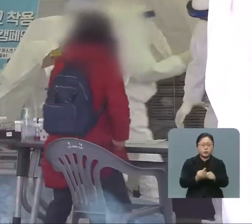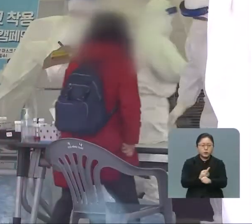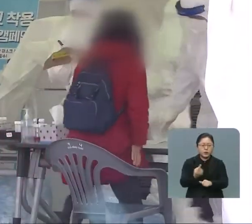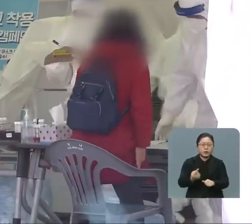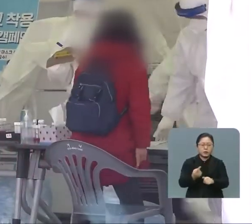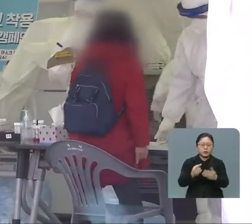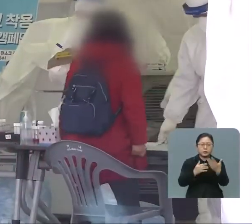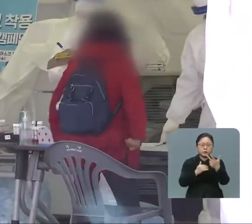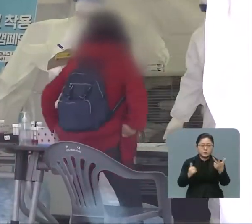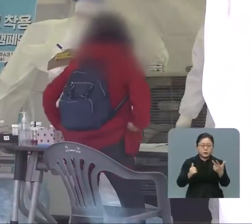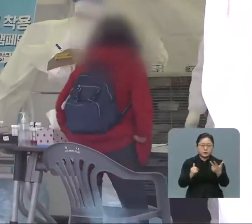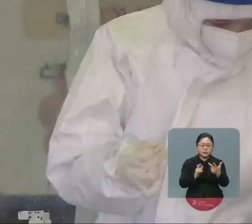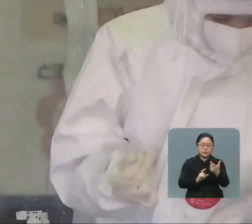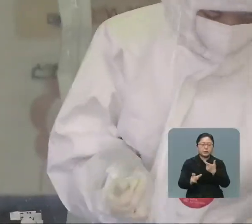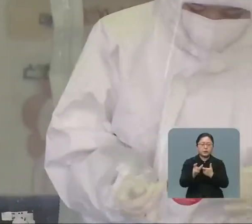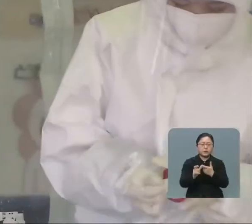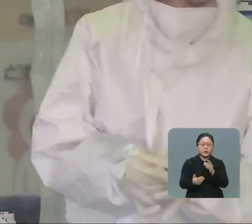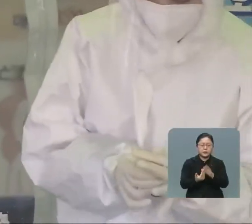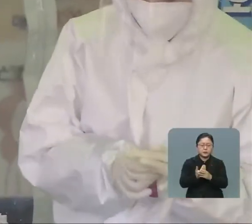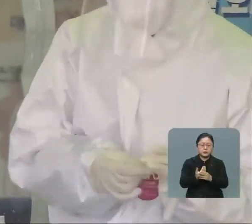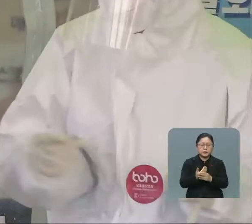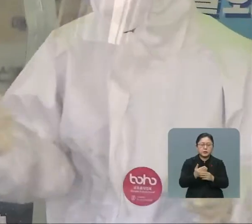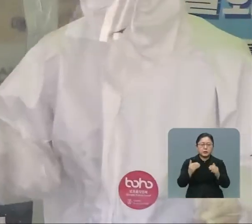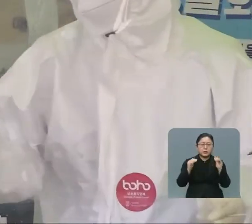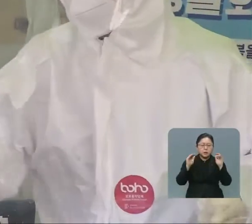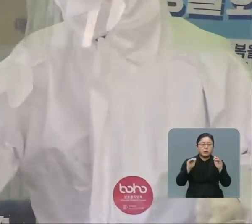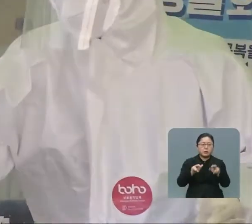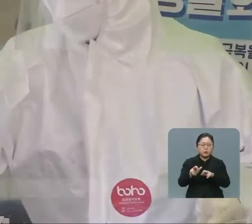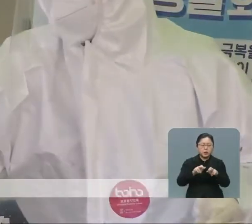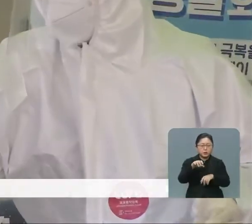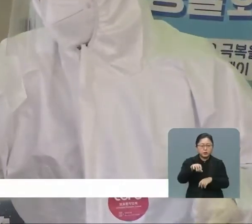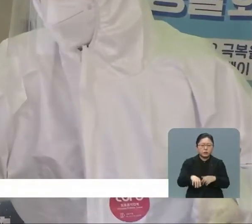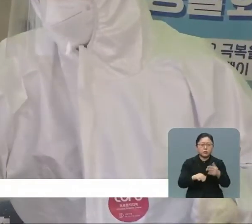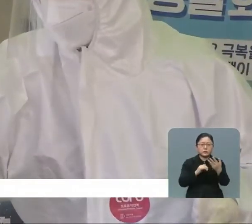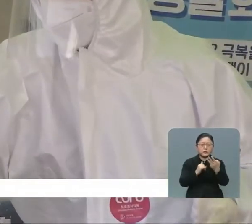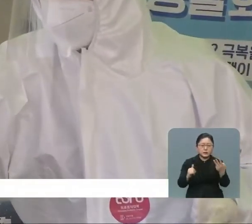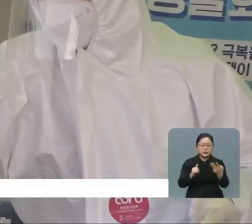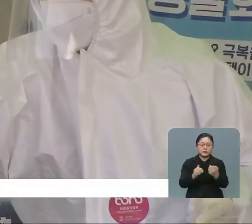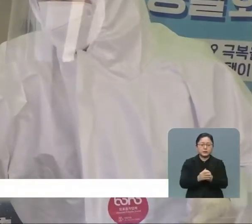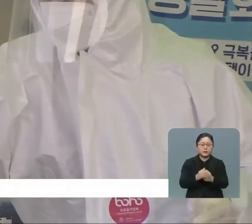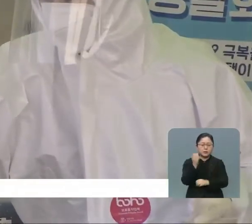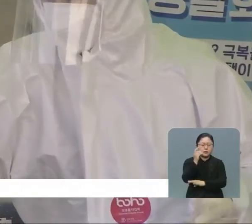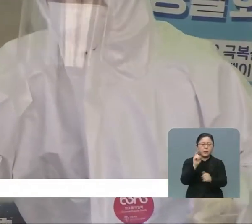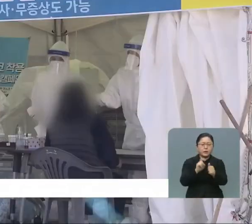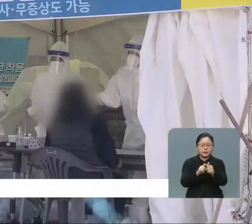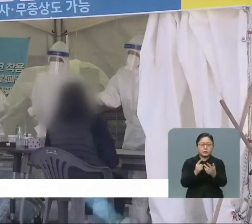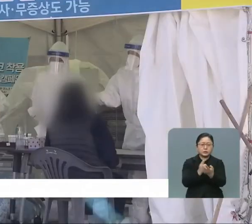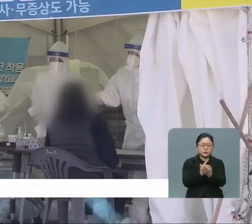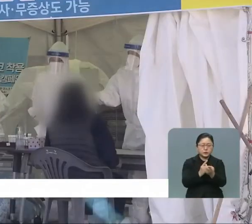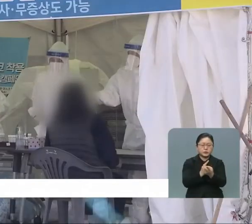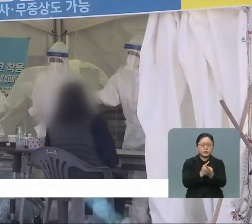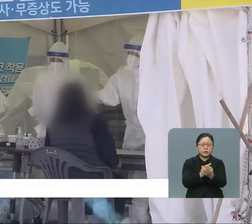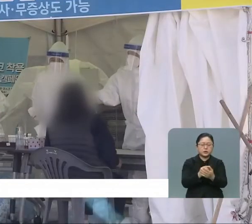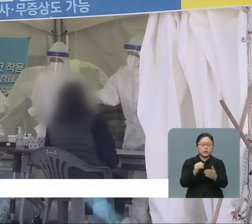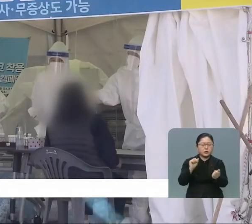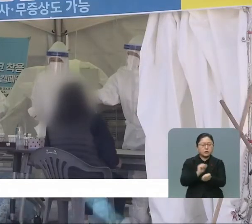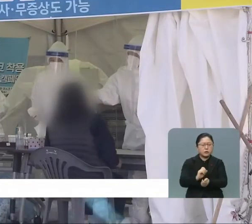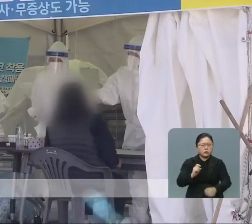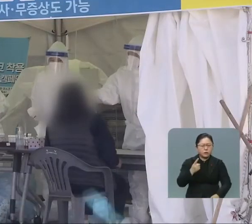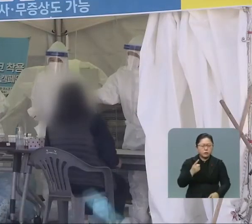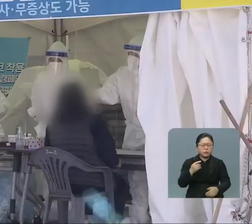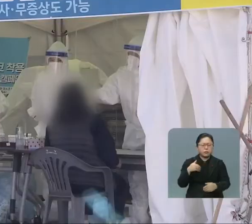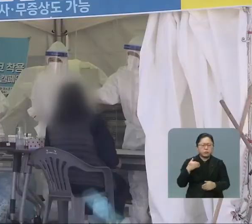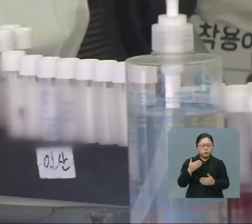7명의 확진자가 더 나왔는데요. 성일오락실과 연관된 확진자 3명과 기존 확진자의 접촉자, 그리고 감염 경로가